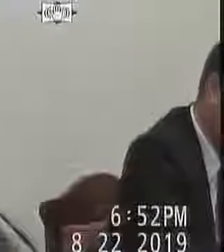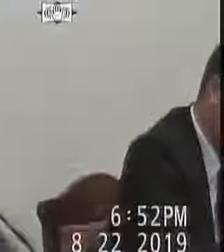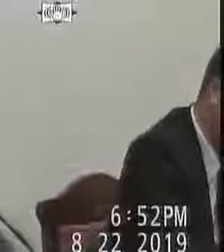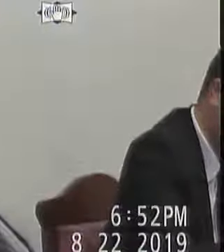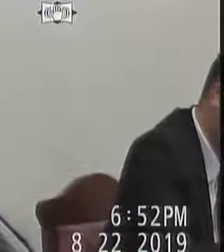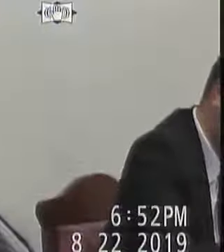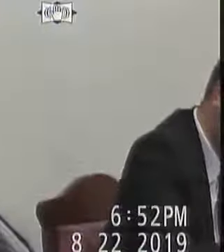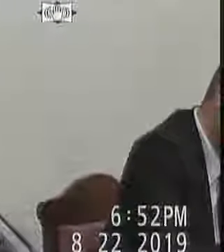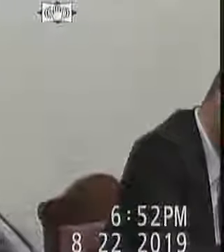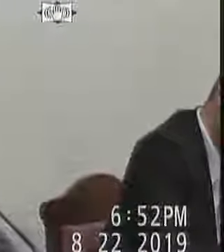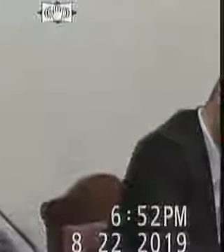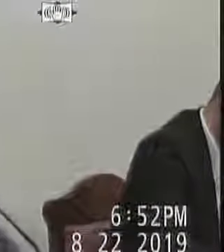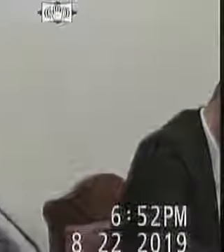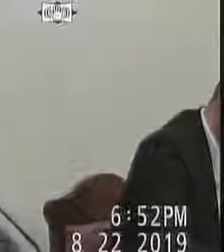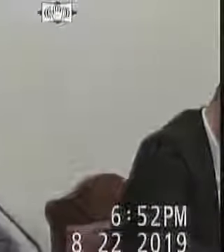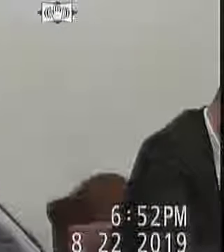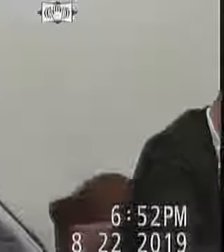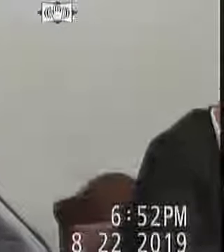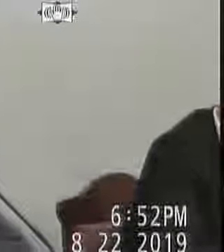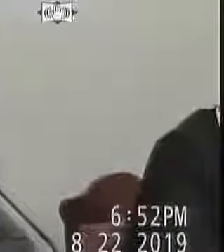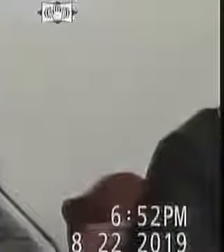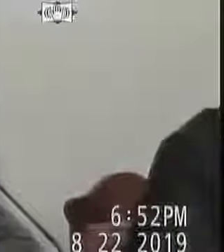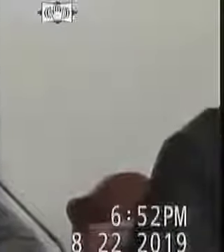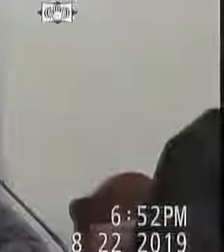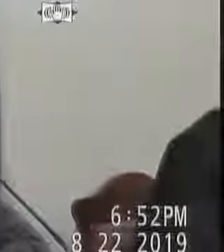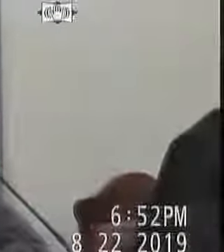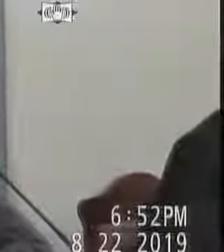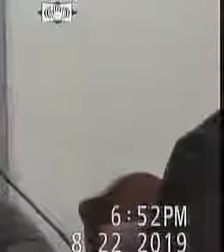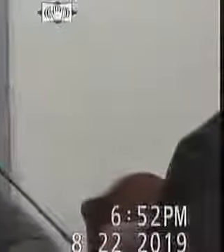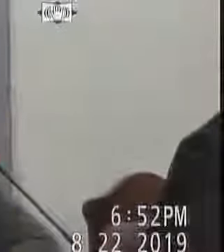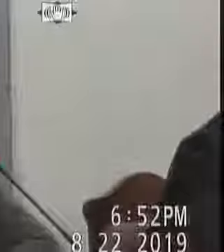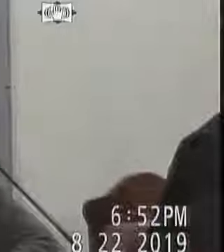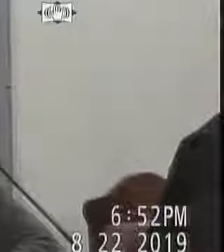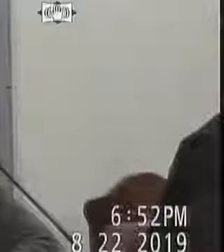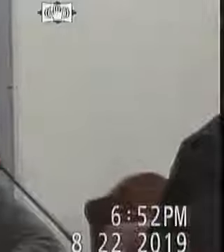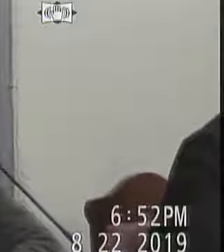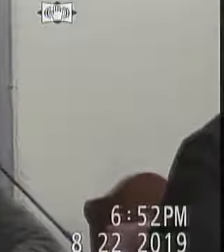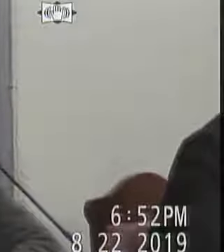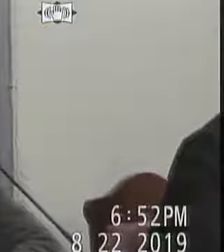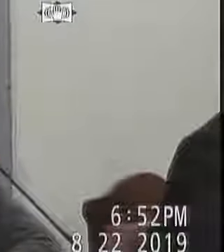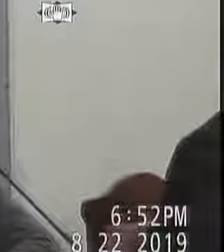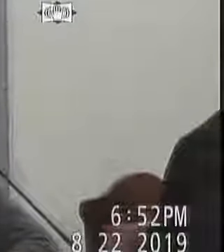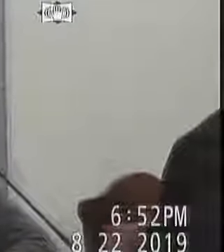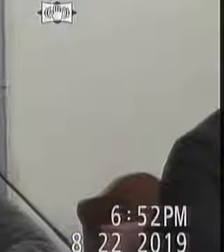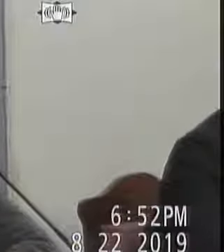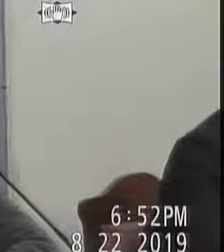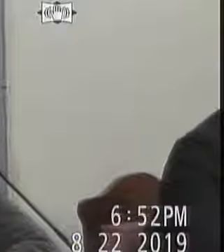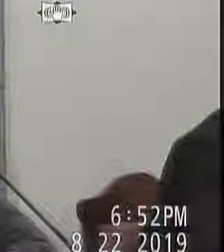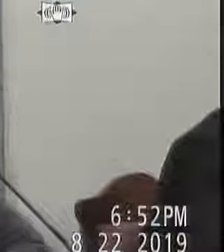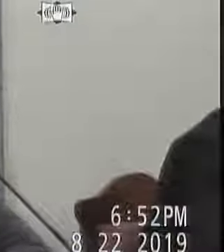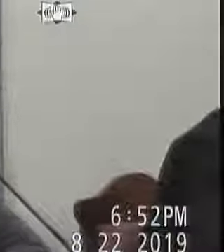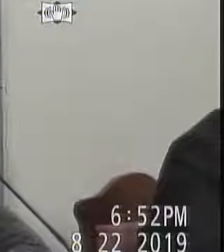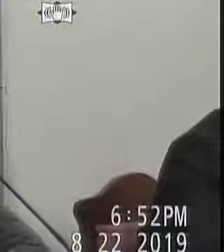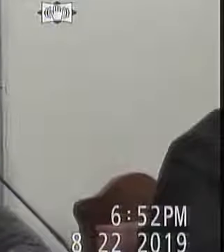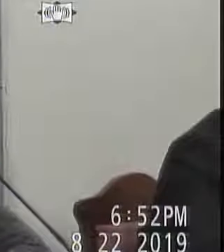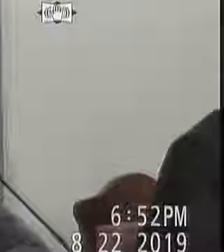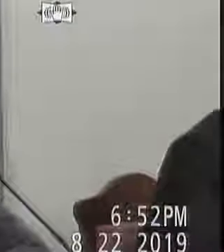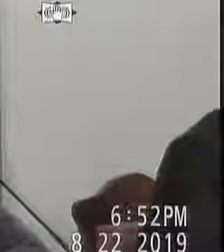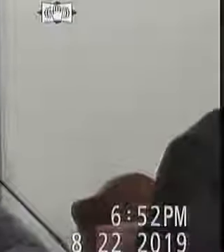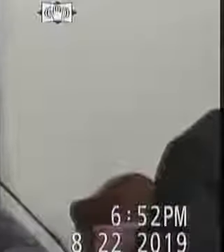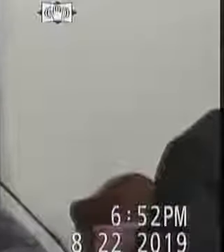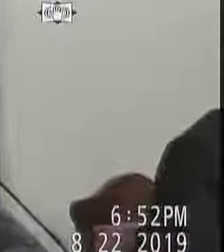universalização do ensino agora tirando isso qual é o critério que a equipe usa para